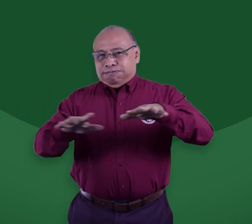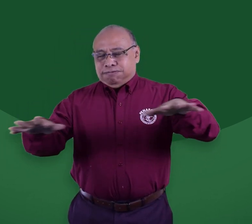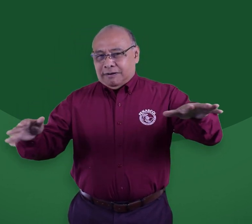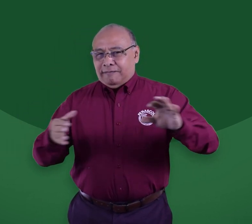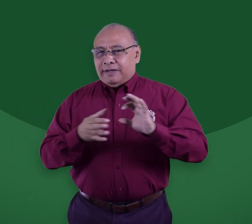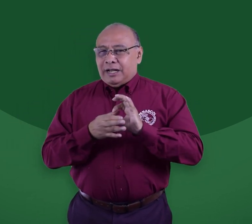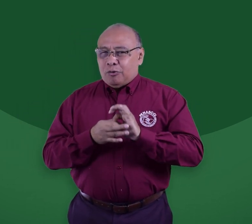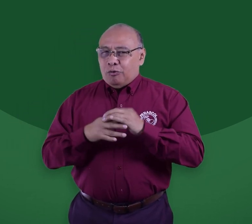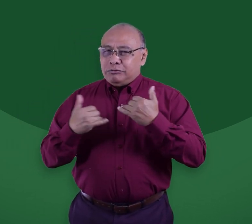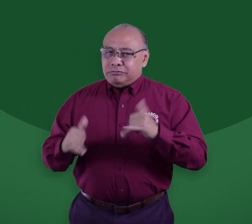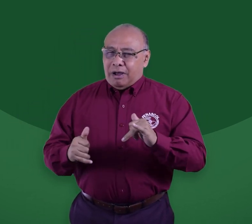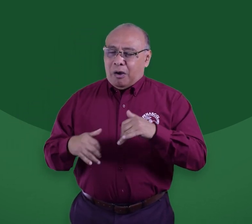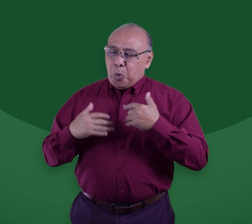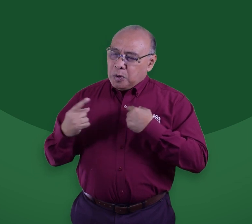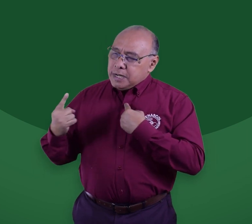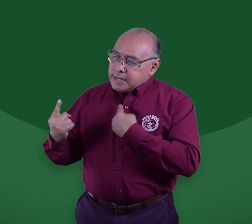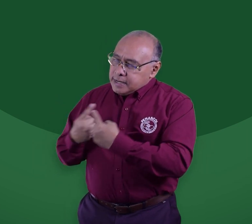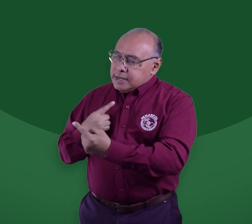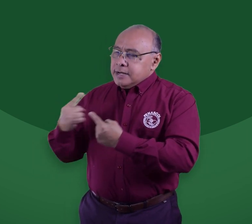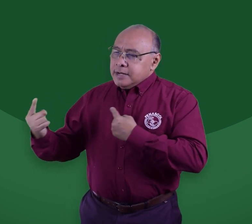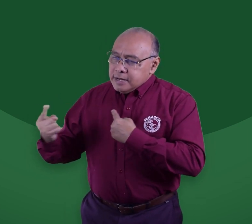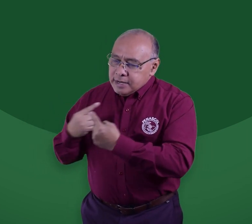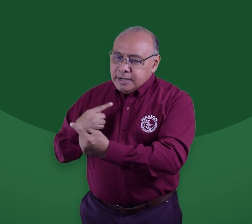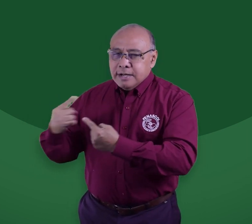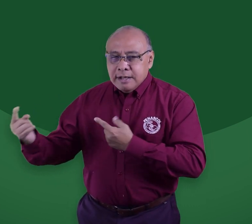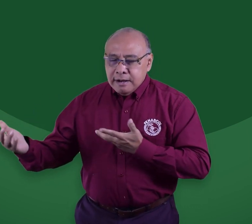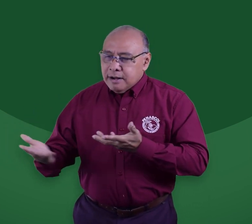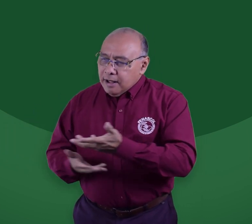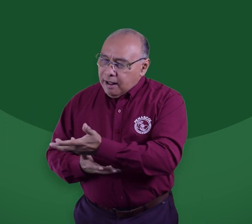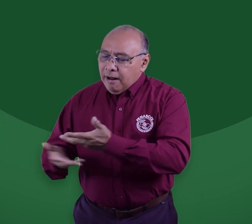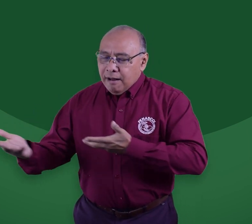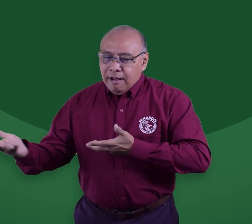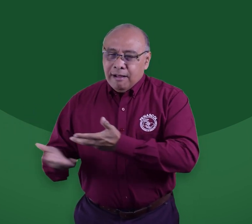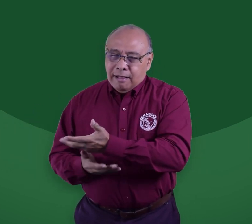aclarar que anteriormente Fenas Call ya publicó un video en donde les informamos